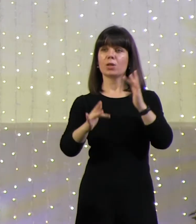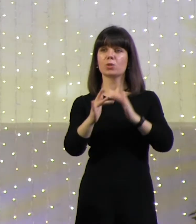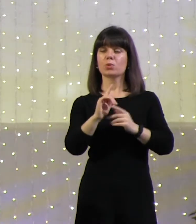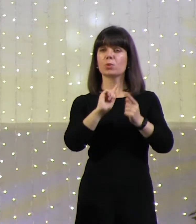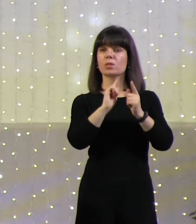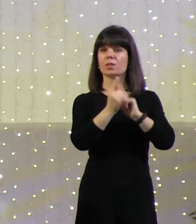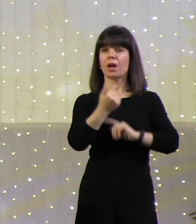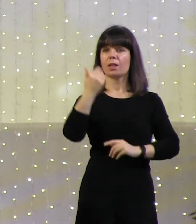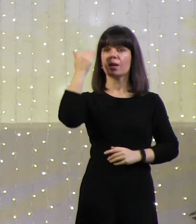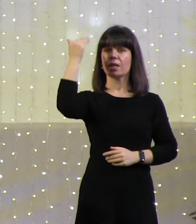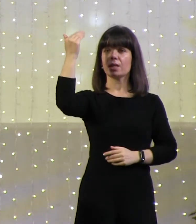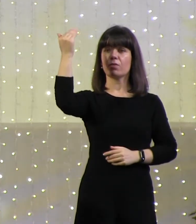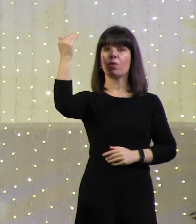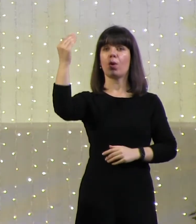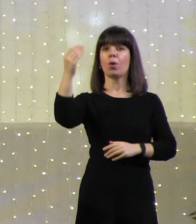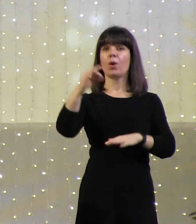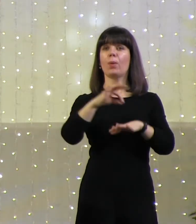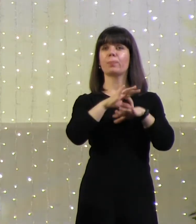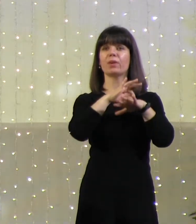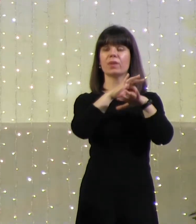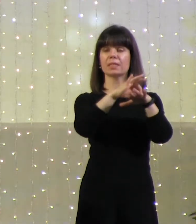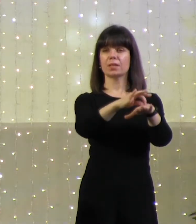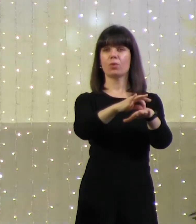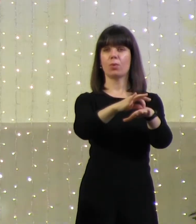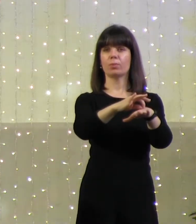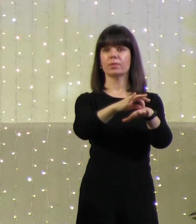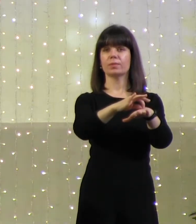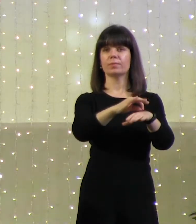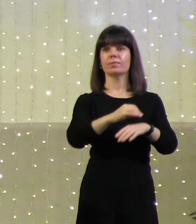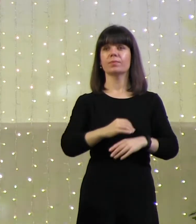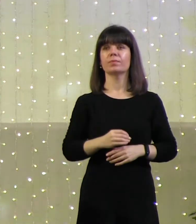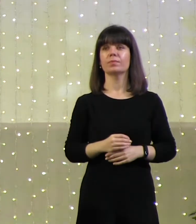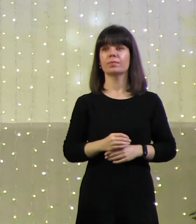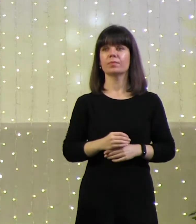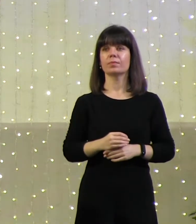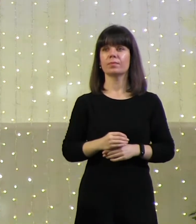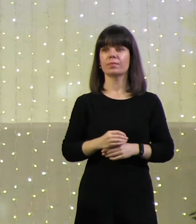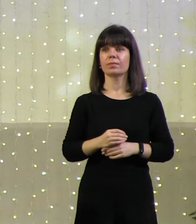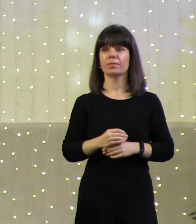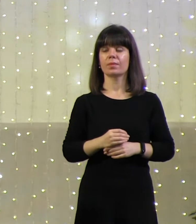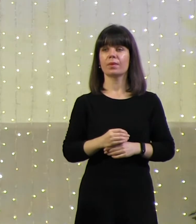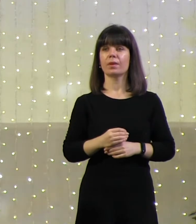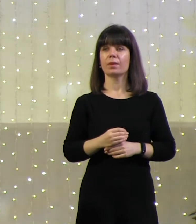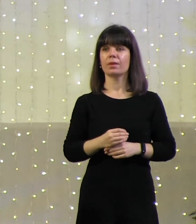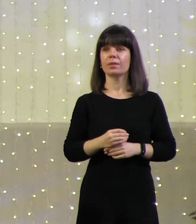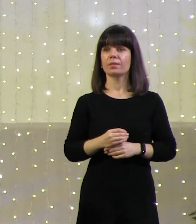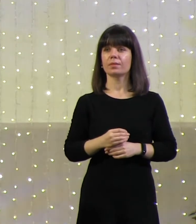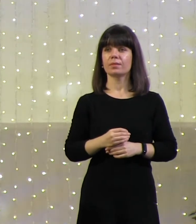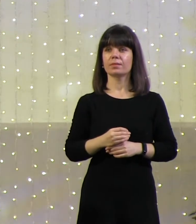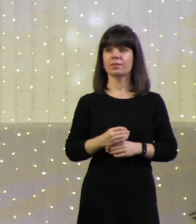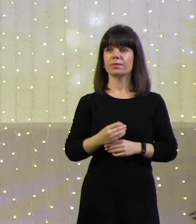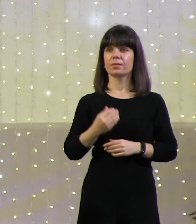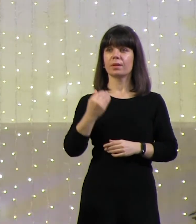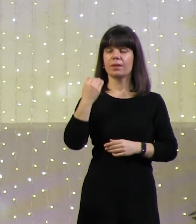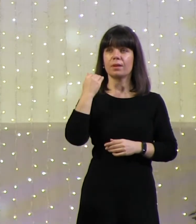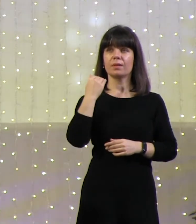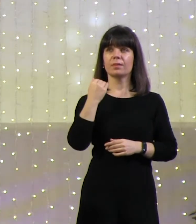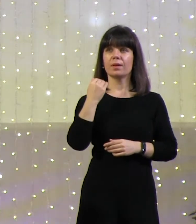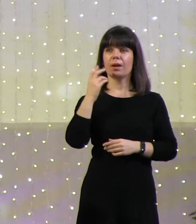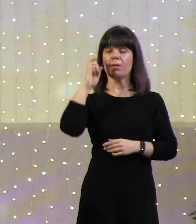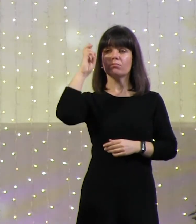проводником, Он стал Его динамиком, рупором,